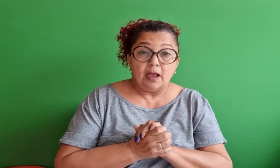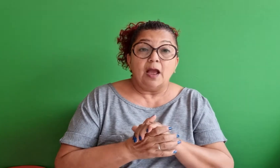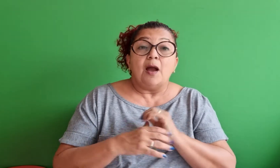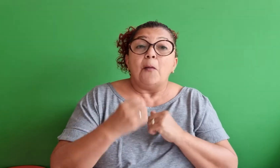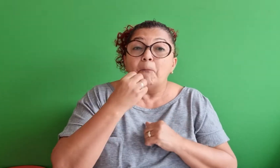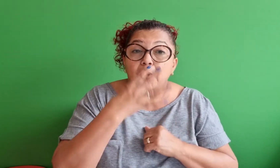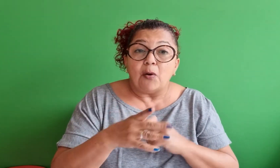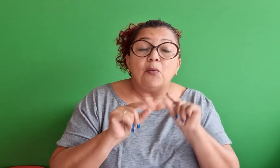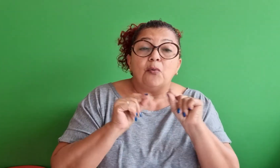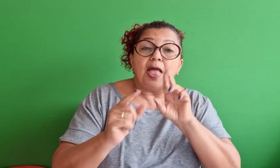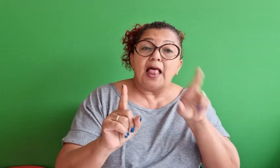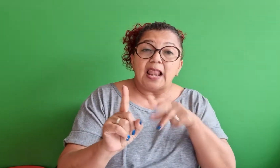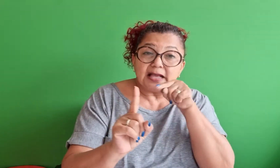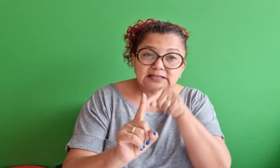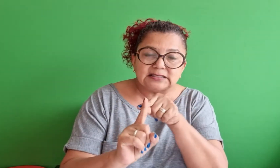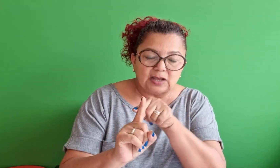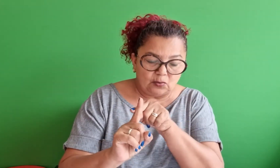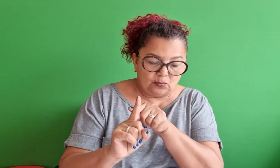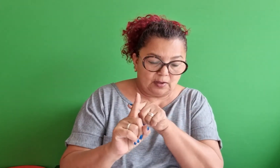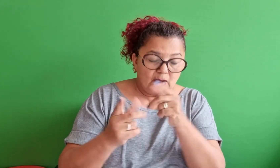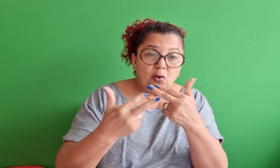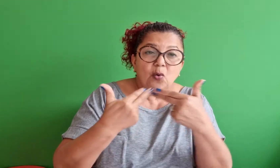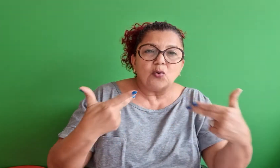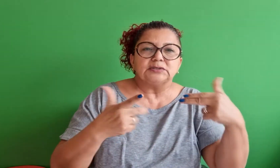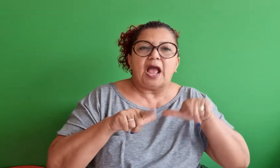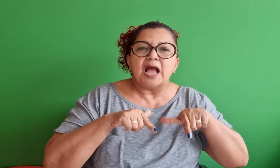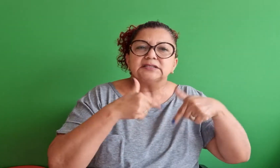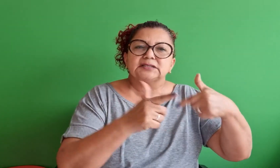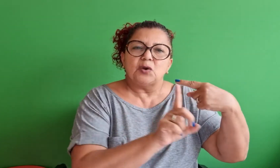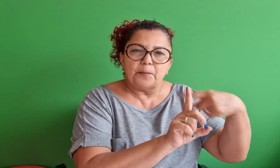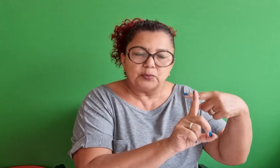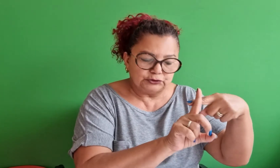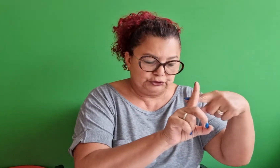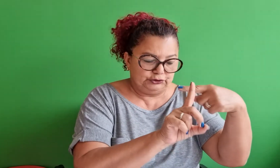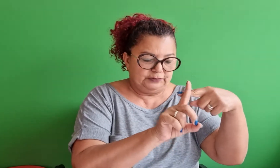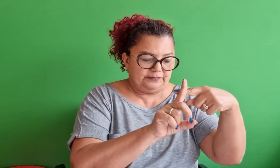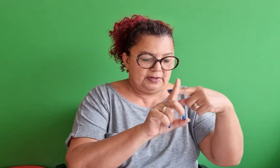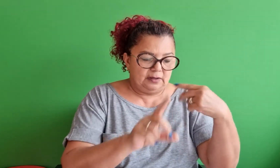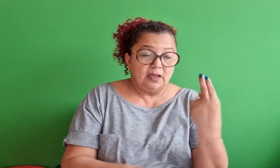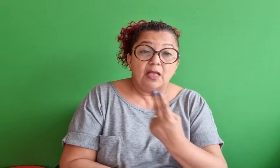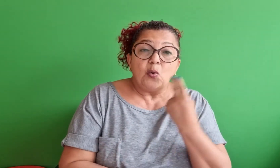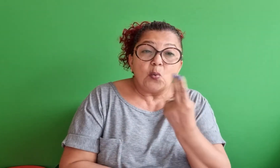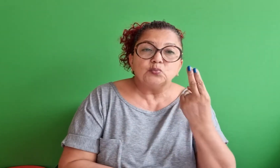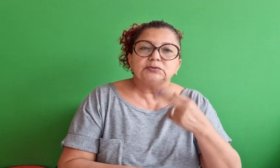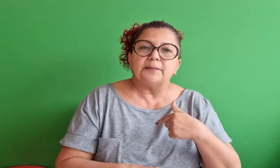Bom, numa visão boa em relação às ações positivas que usamos